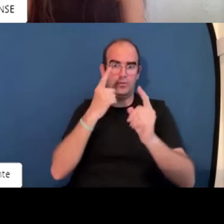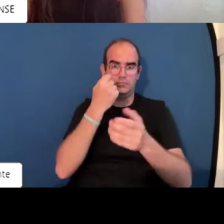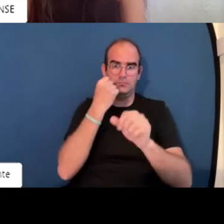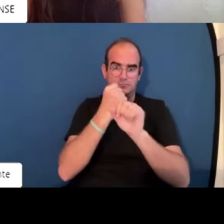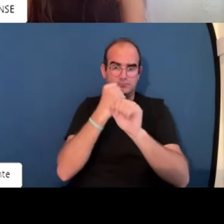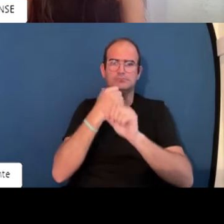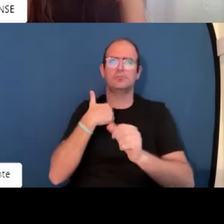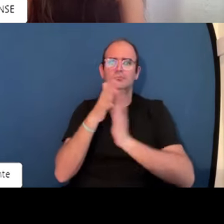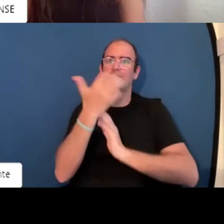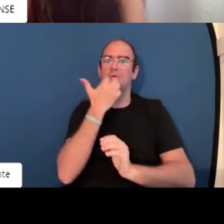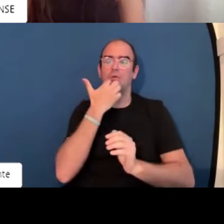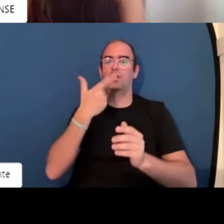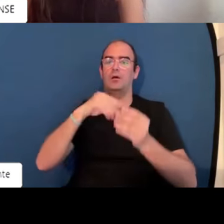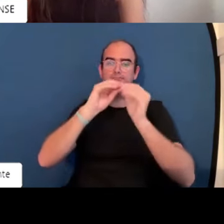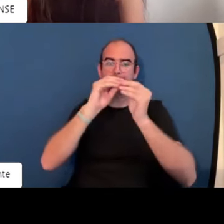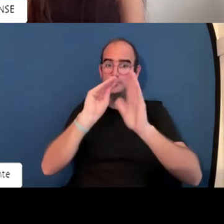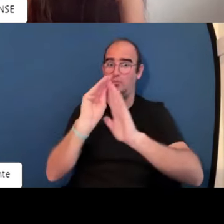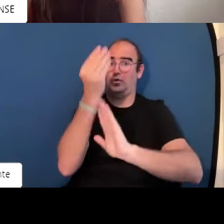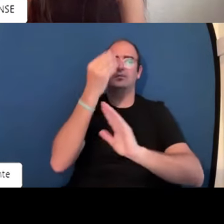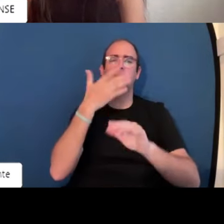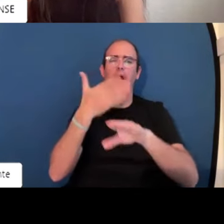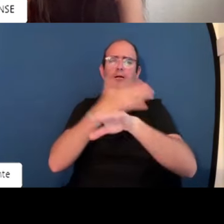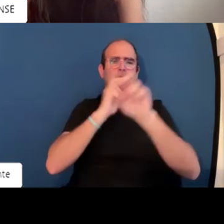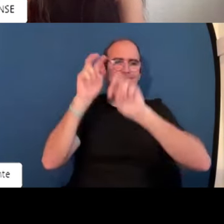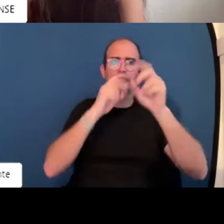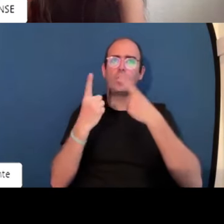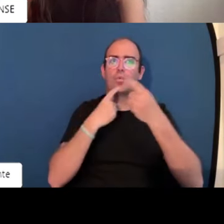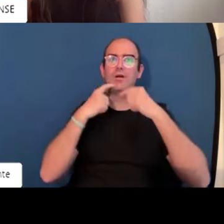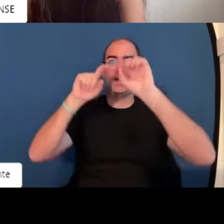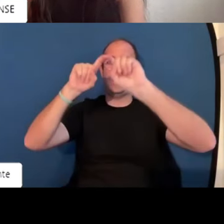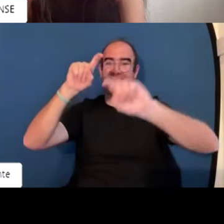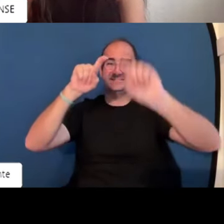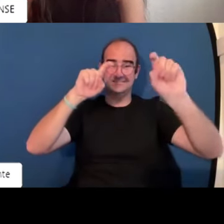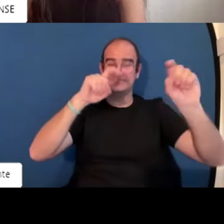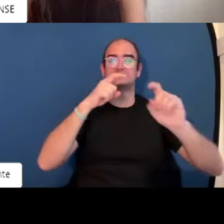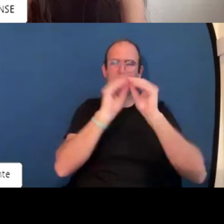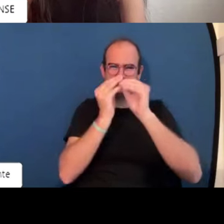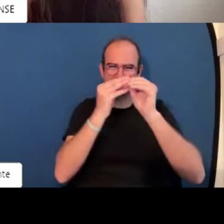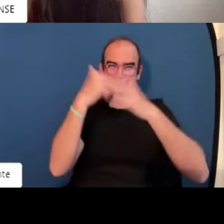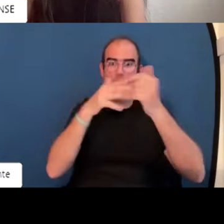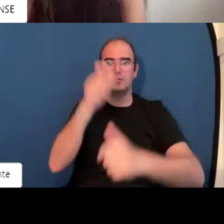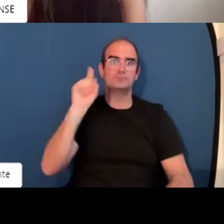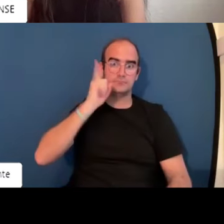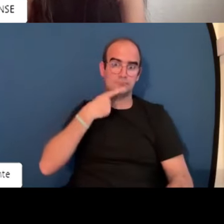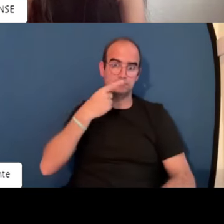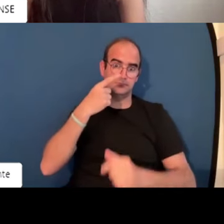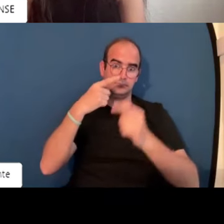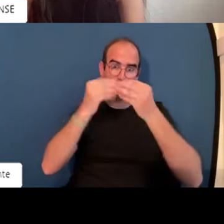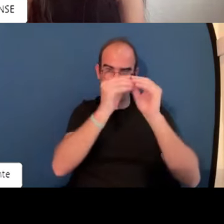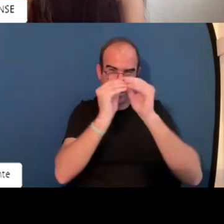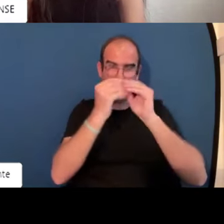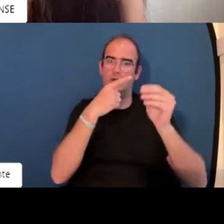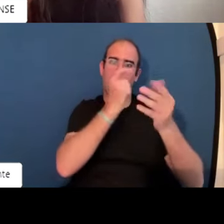hay una dotación económica además y este proyecto se realiza para hacer